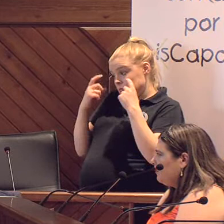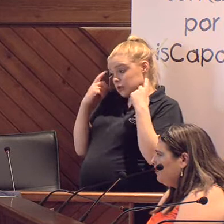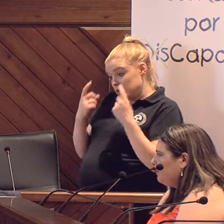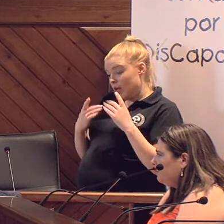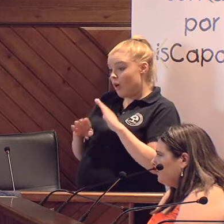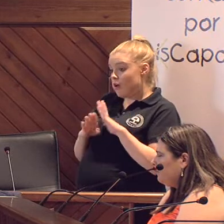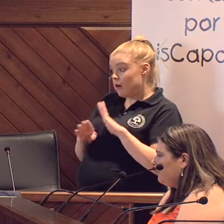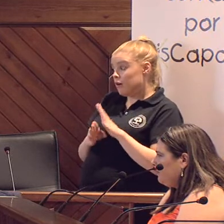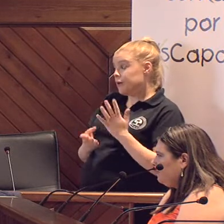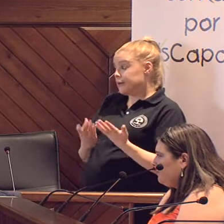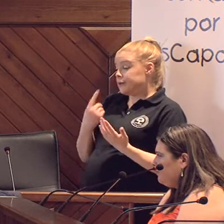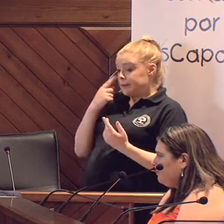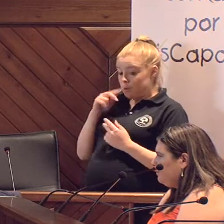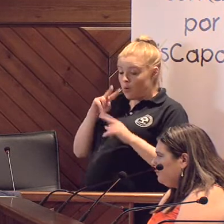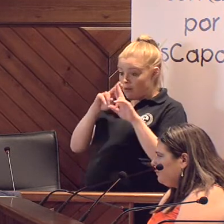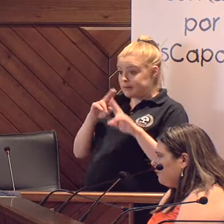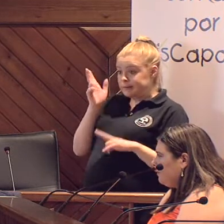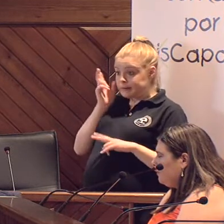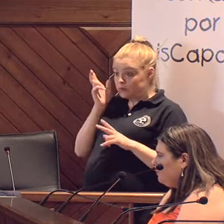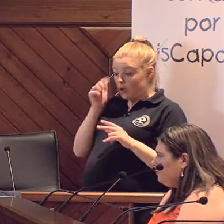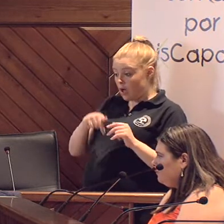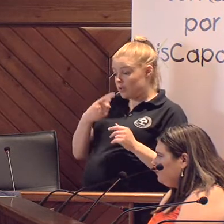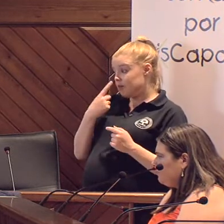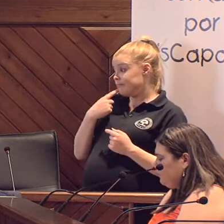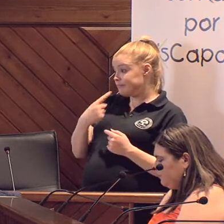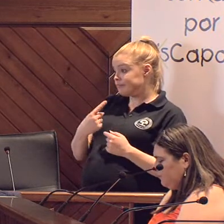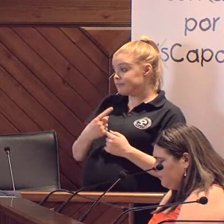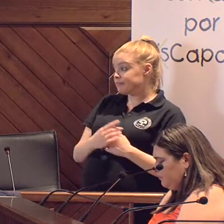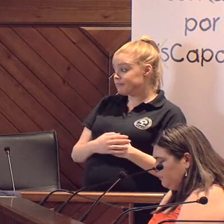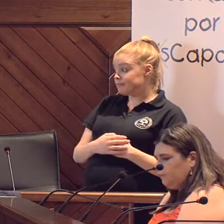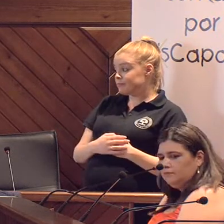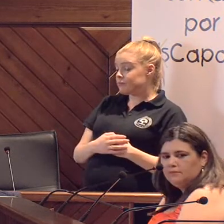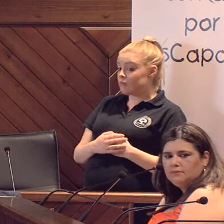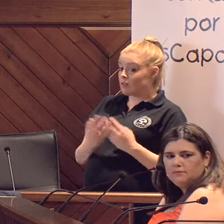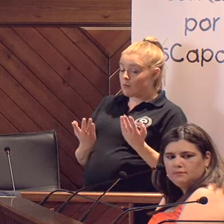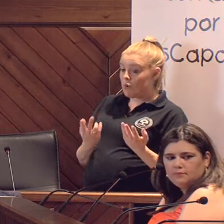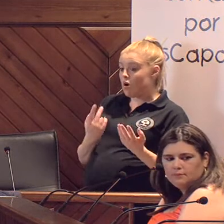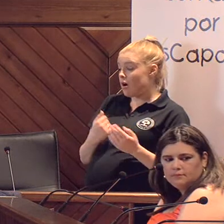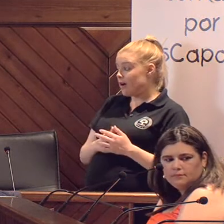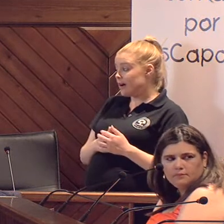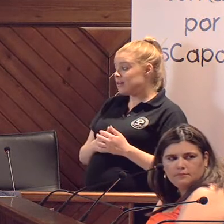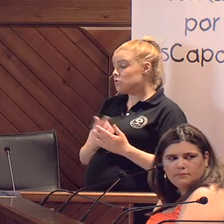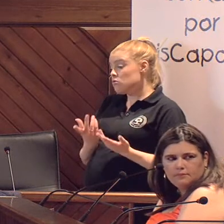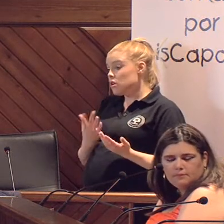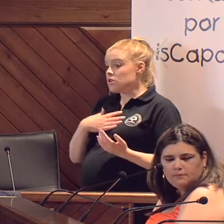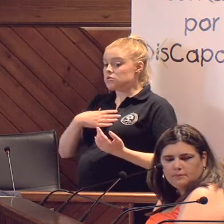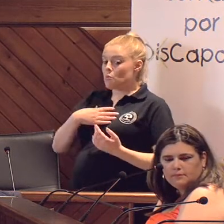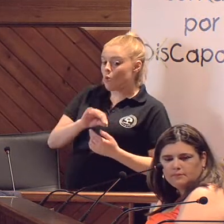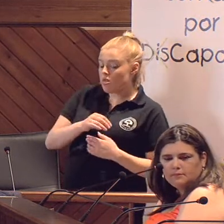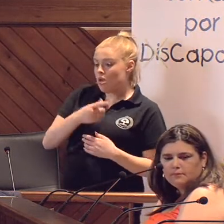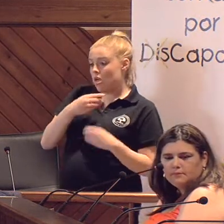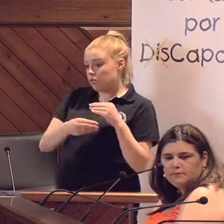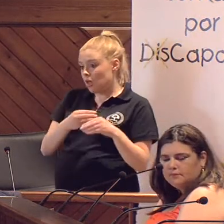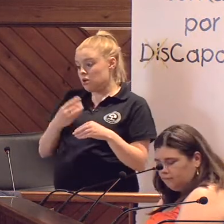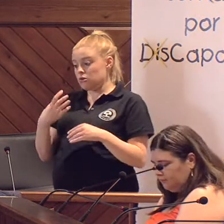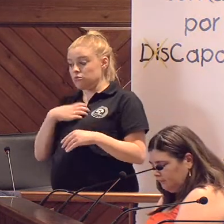ahí, vamos a mirar todo lo que se ha dicho aquí en el Consejo, vamos a un poco cribar lo que es factible y lo que no es factible